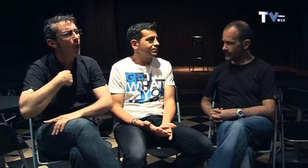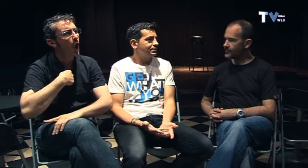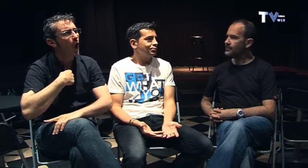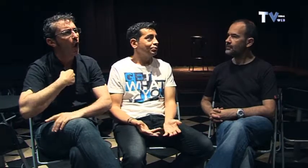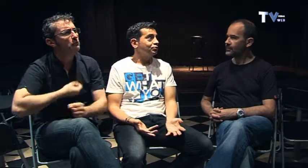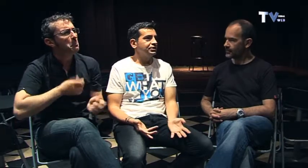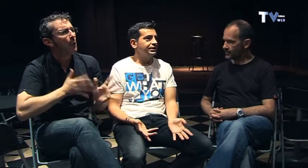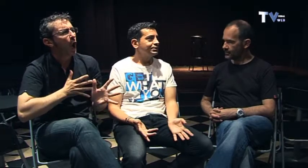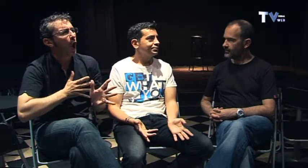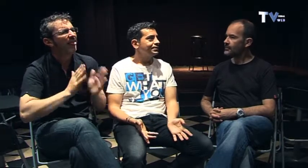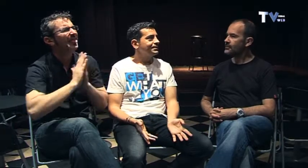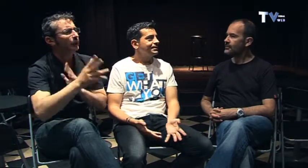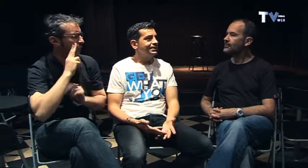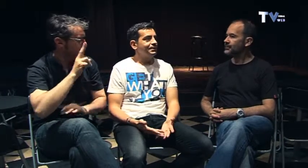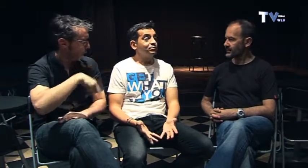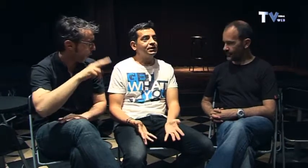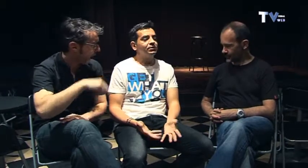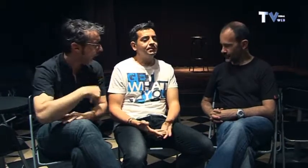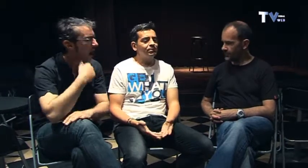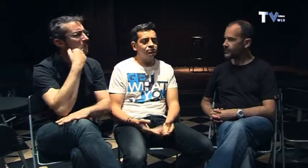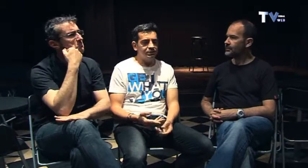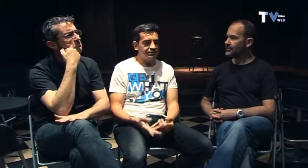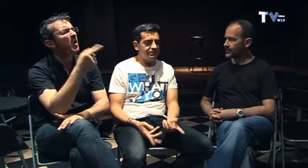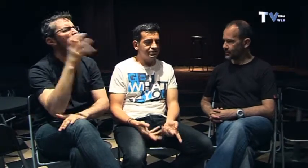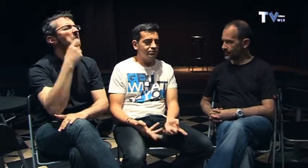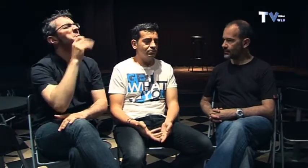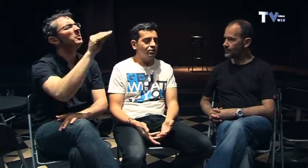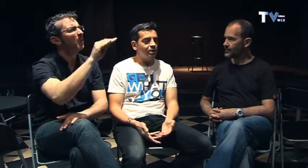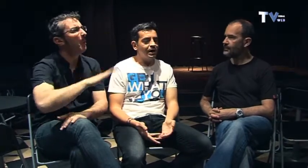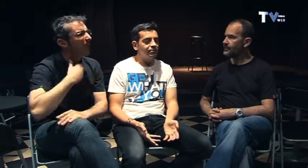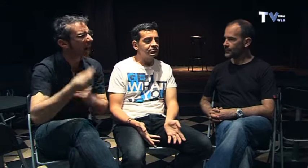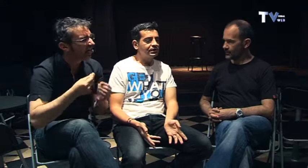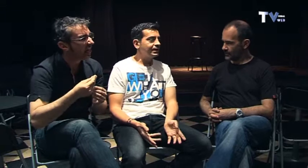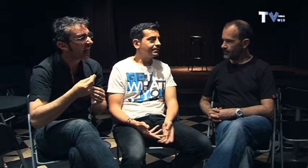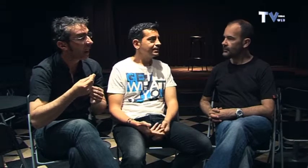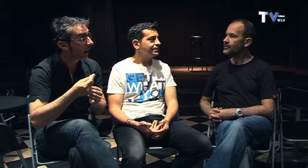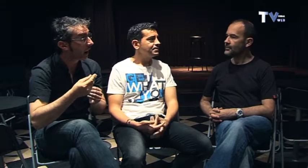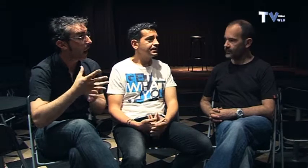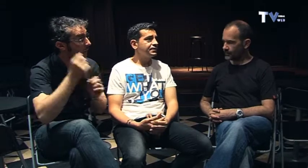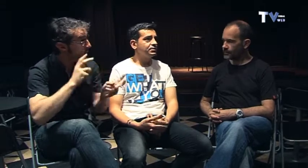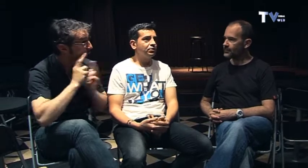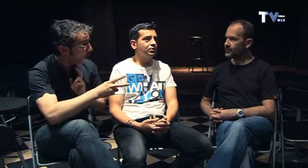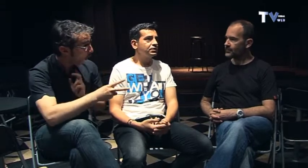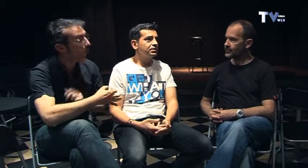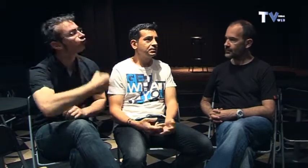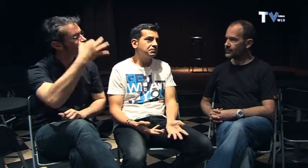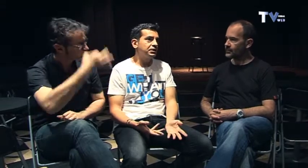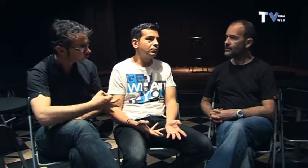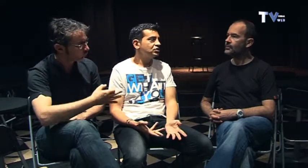de monólogos en directo y le pregunté oye, Pablo, ¿tú crees que si esto lo llevo a cabo saldrá bien? Y me dice yo creo que tiene mucha